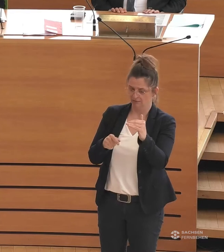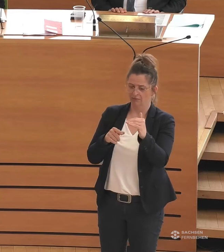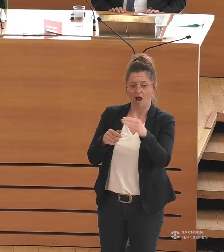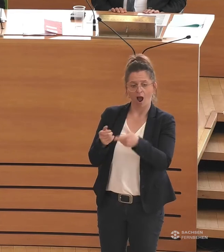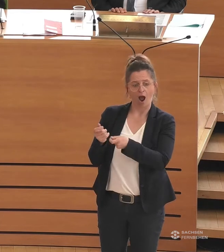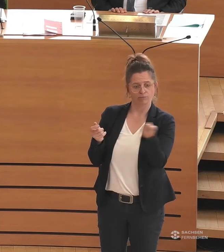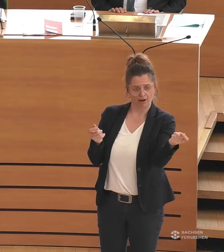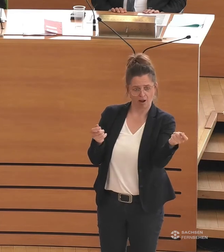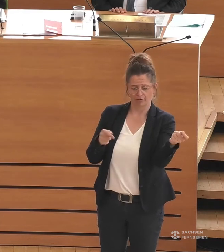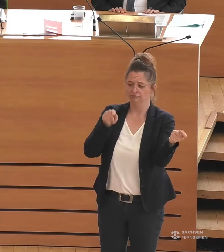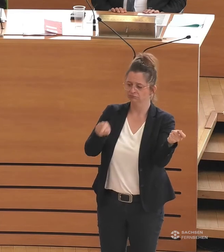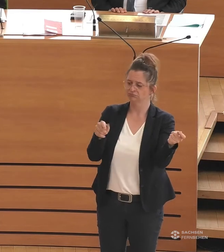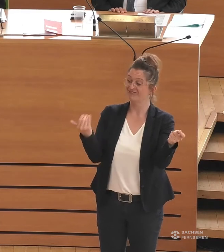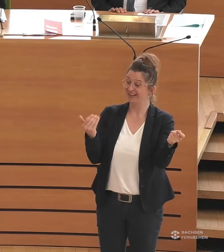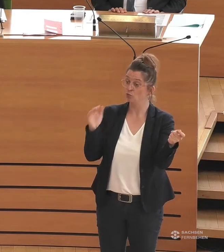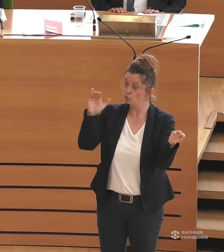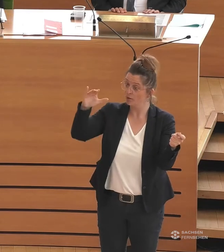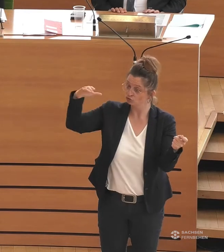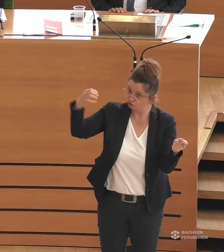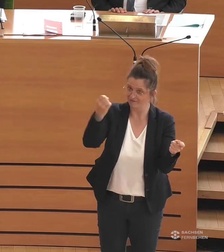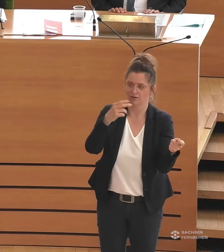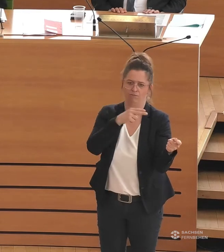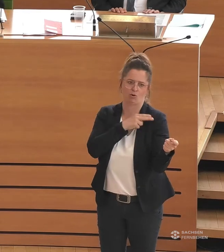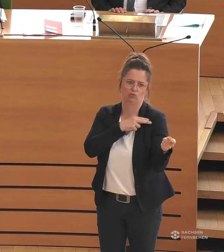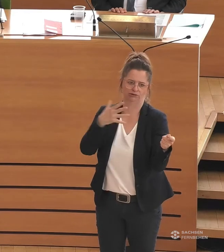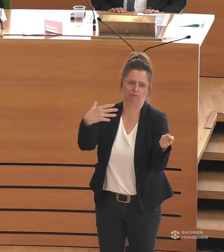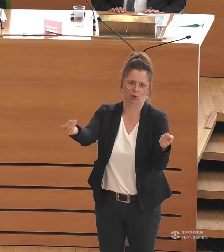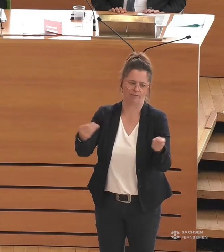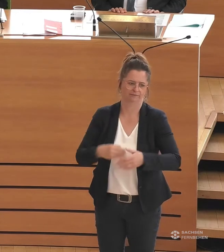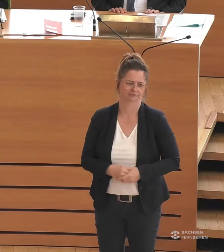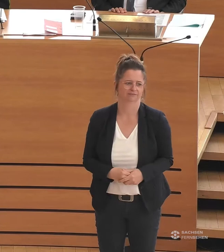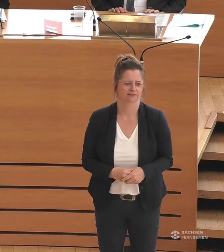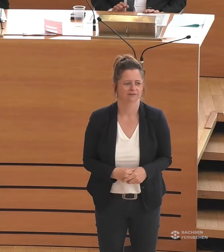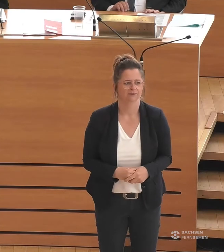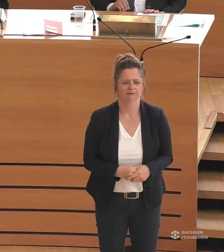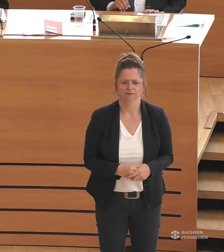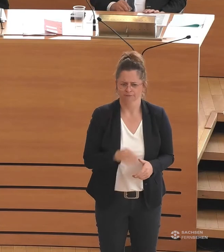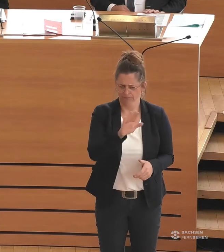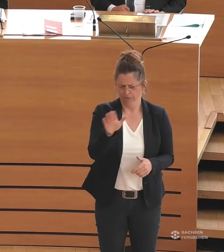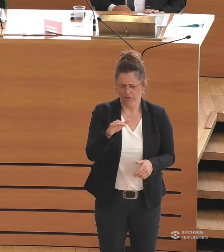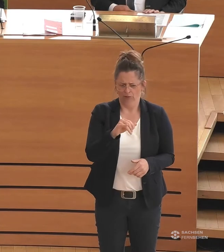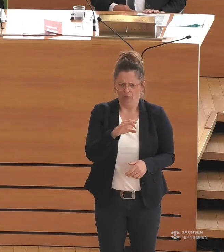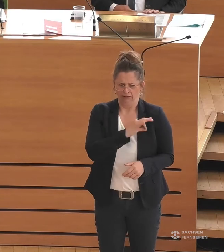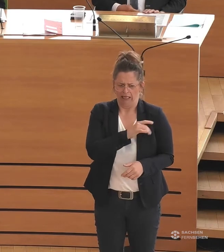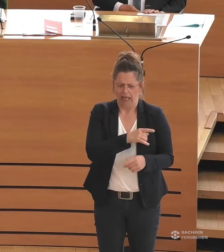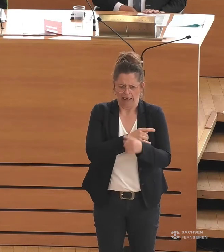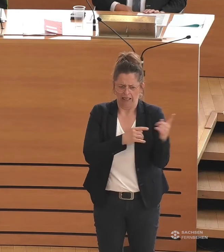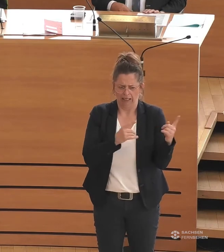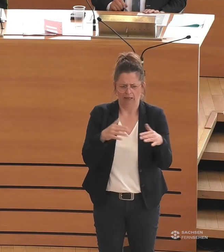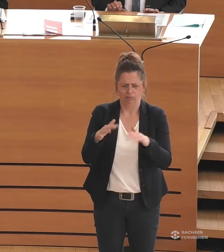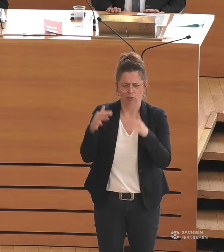Liebe Mitstreiter, Ihre Mitstreiter haben im Bundestag den Antrag leider abgelehnt.